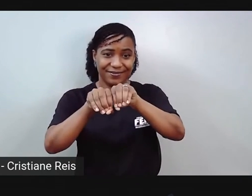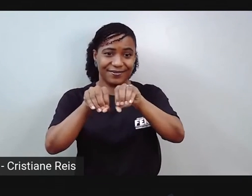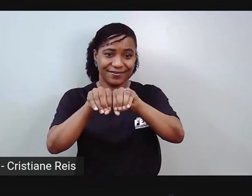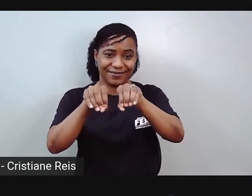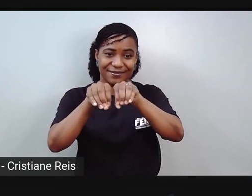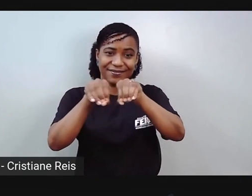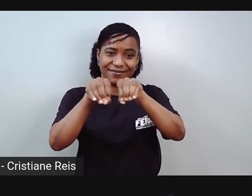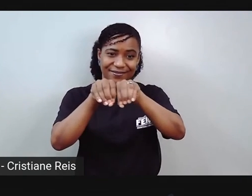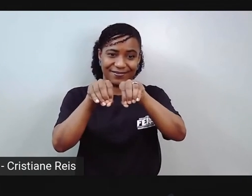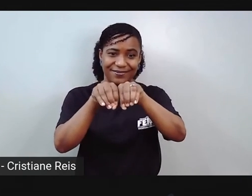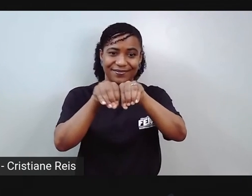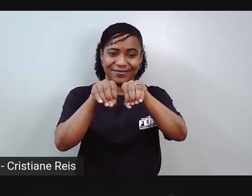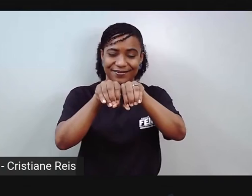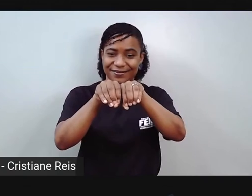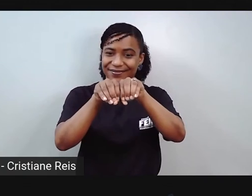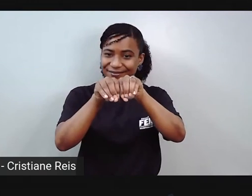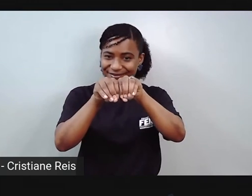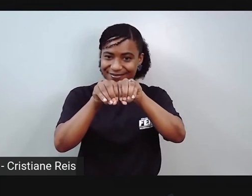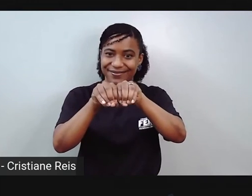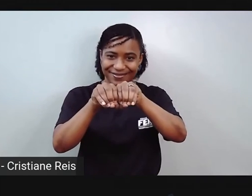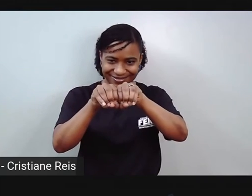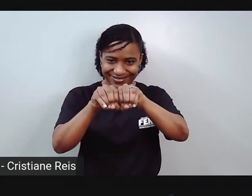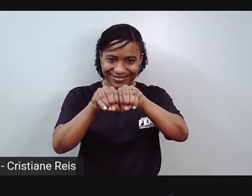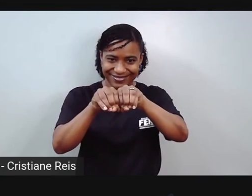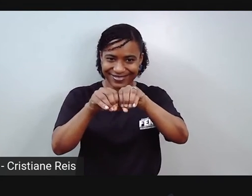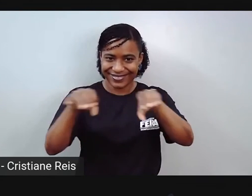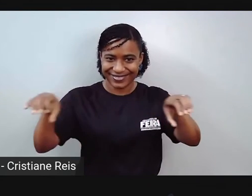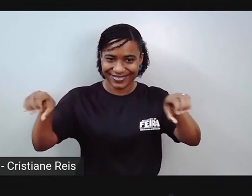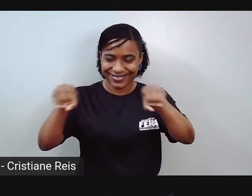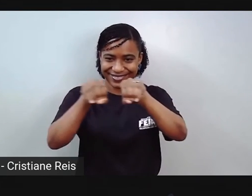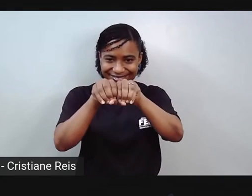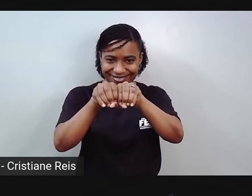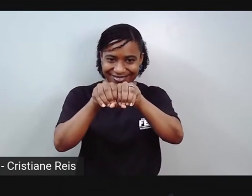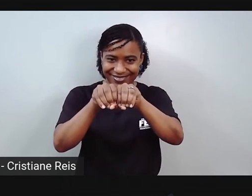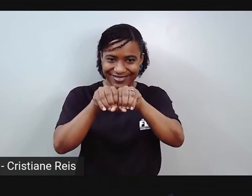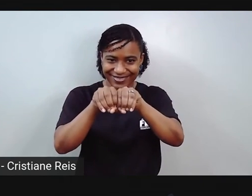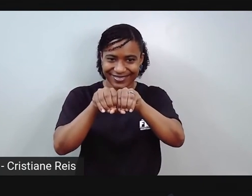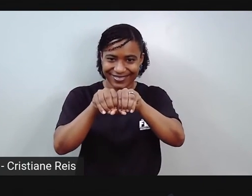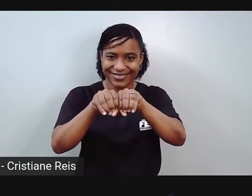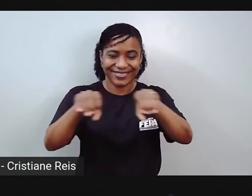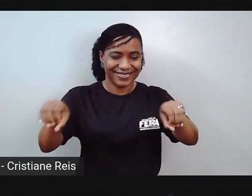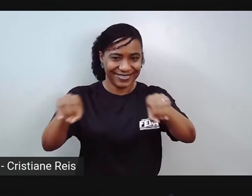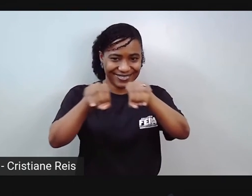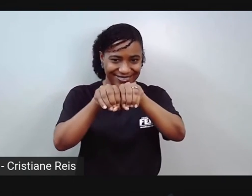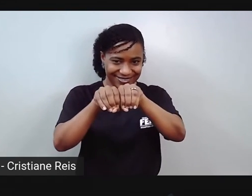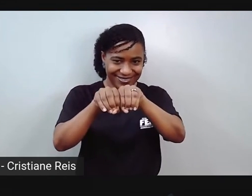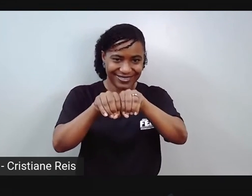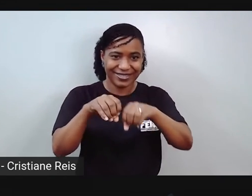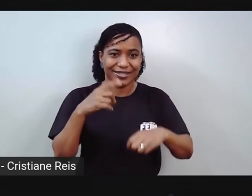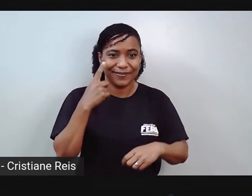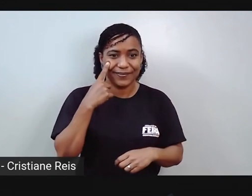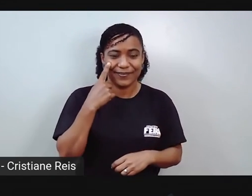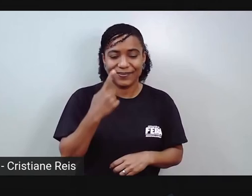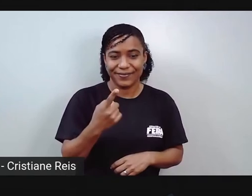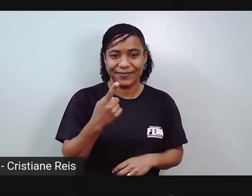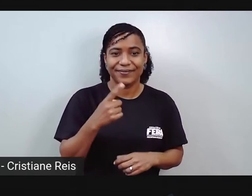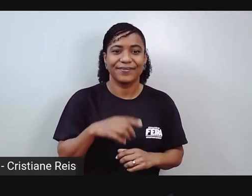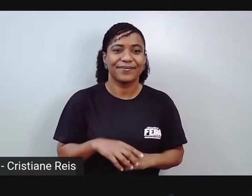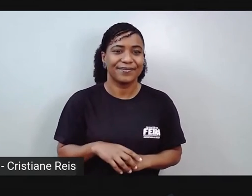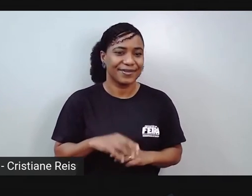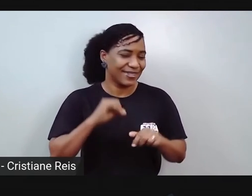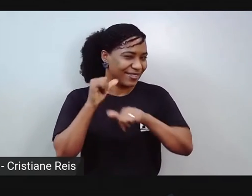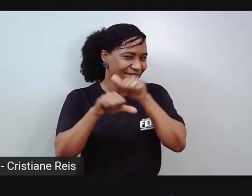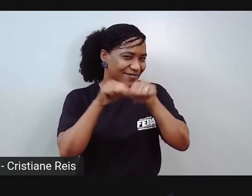encaixe no outro brinquedo. Isso, um rolinho se encaixe no outro. Porque aí vamos poder transformar em